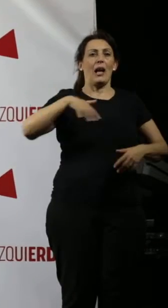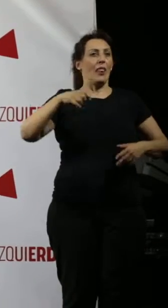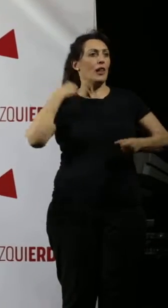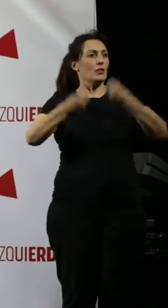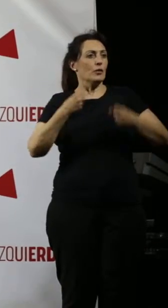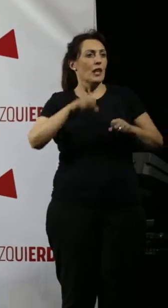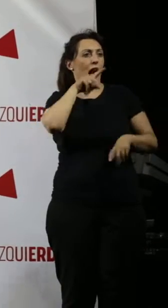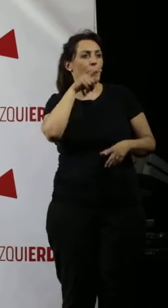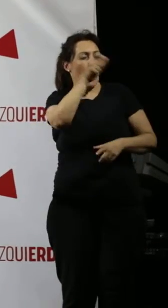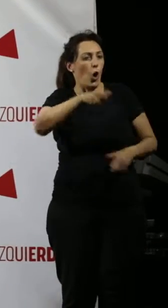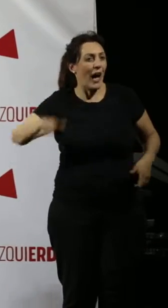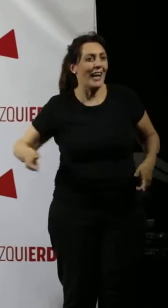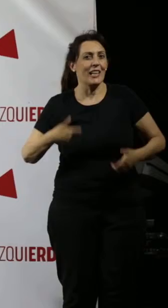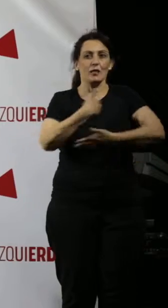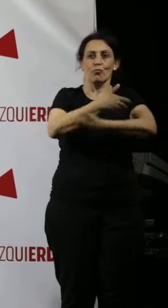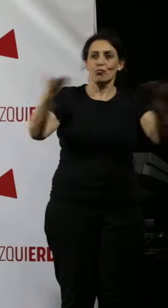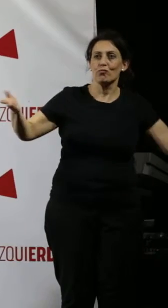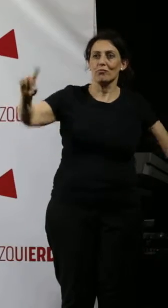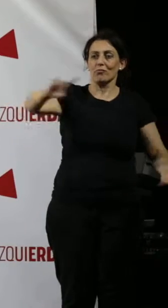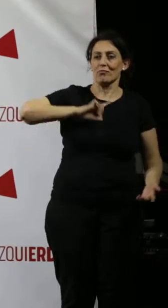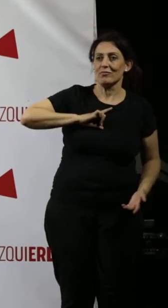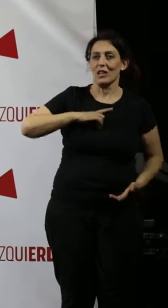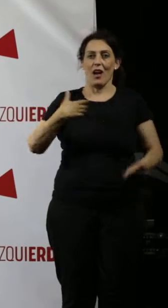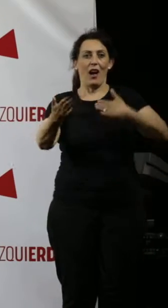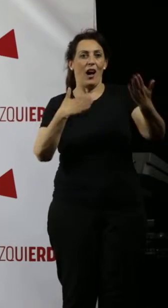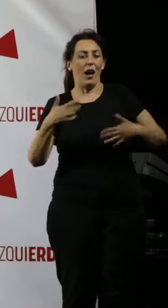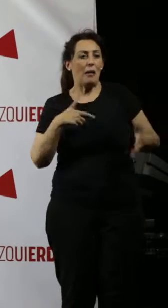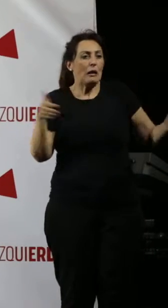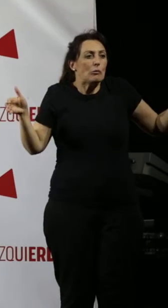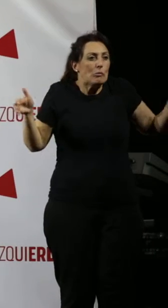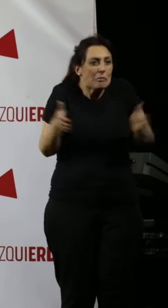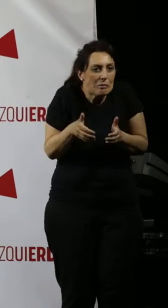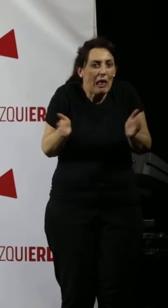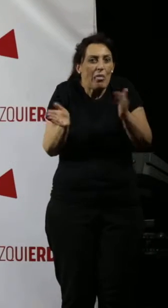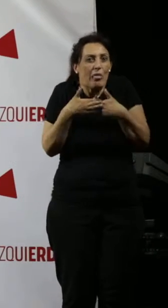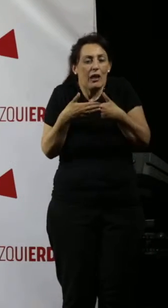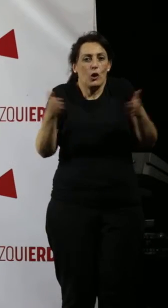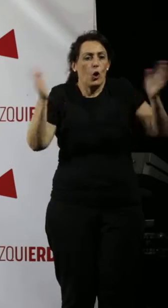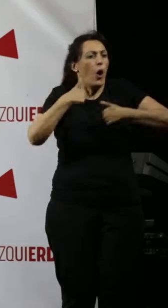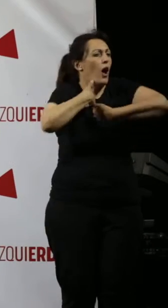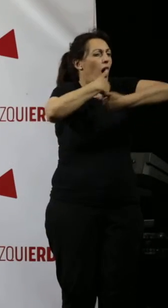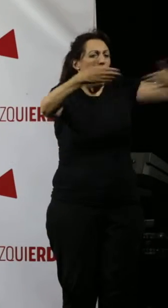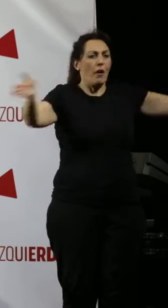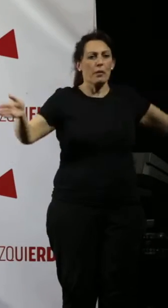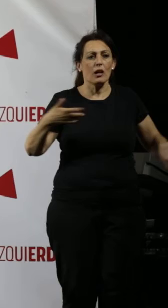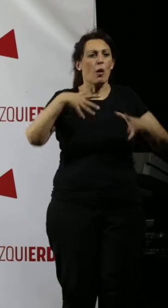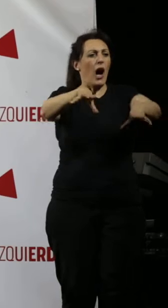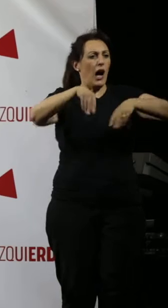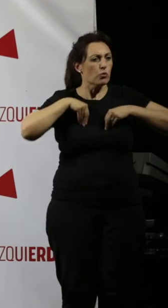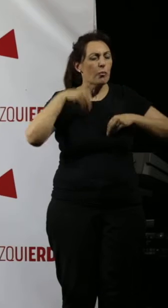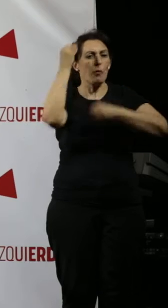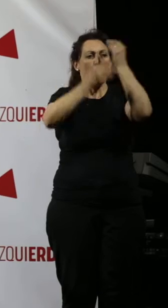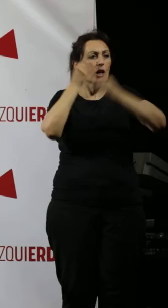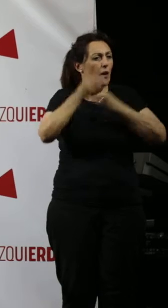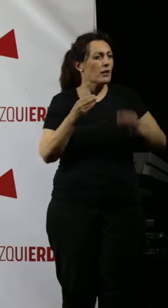pública, a hablar con la gente, a que la gente nos hable a nosotros. No estamos escorsetados, no estamos blindados. Asumimos las reflexiones que nos